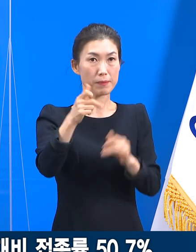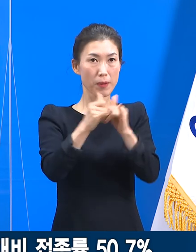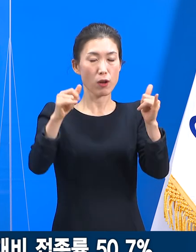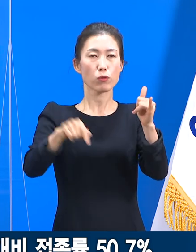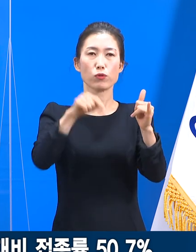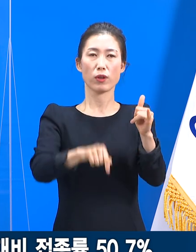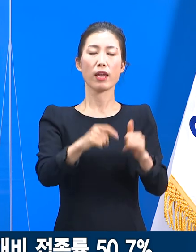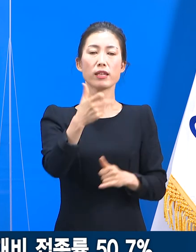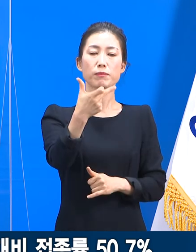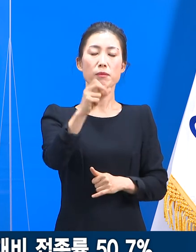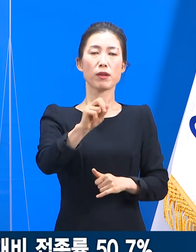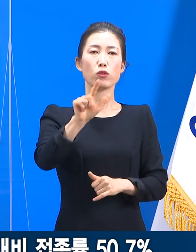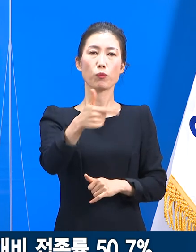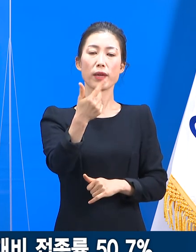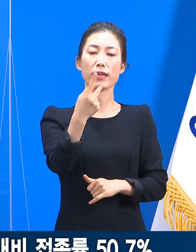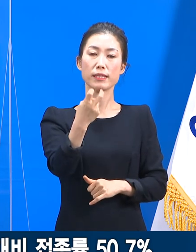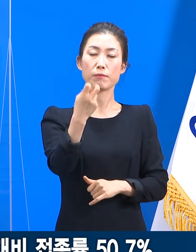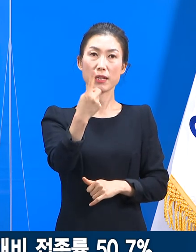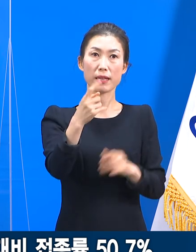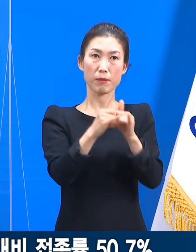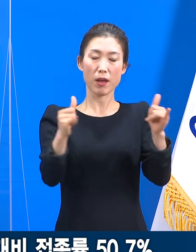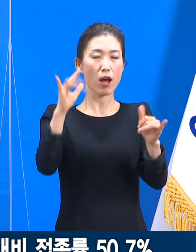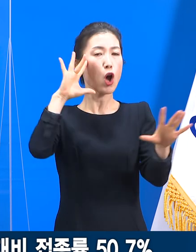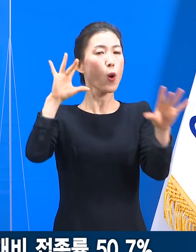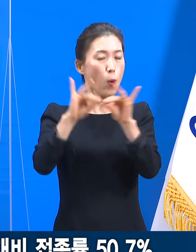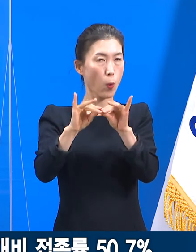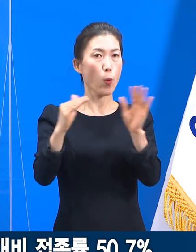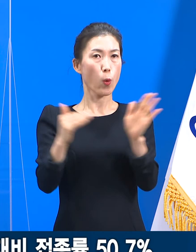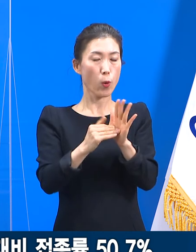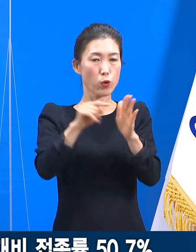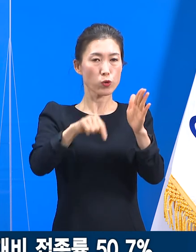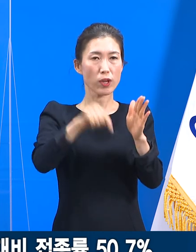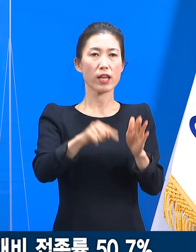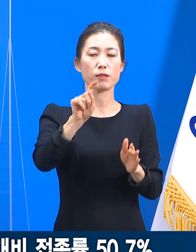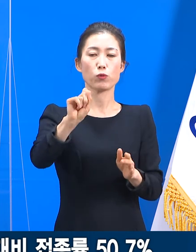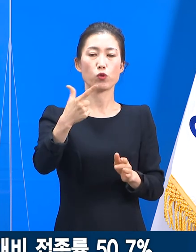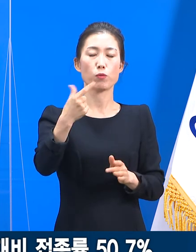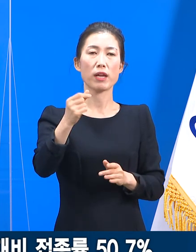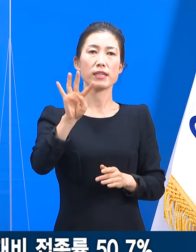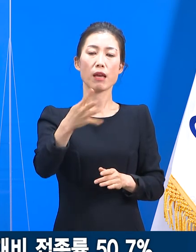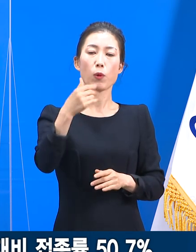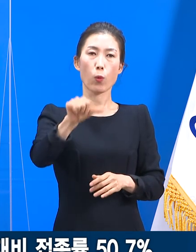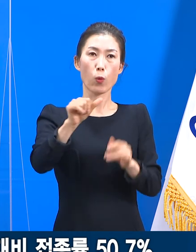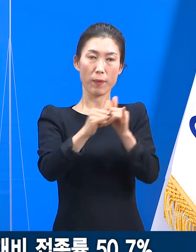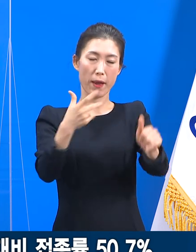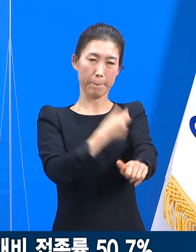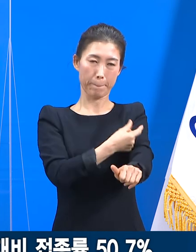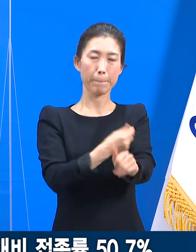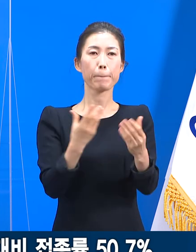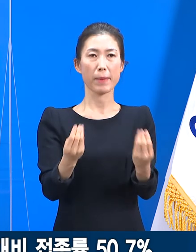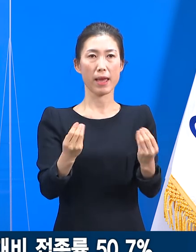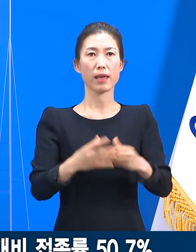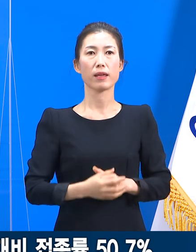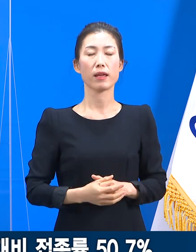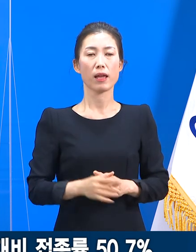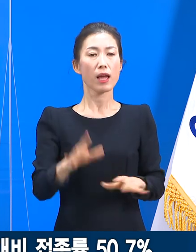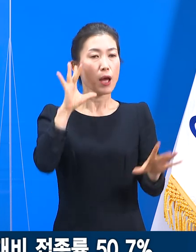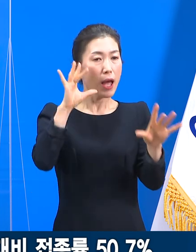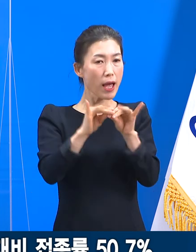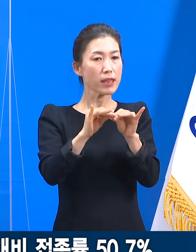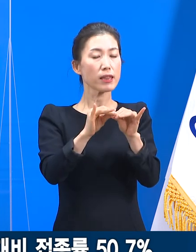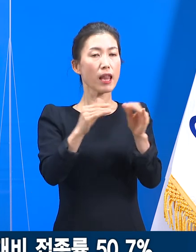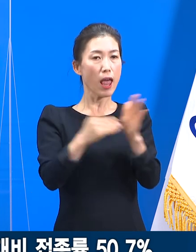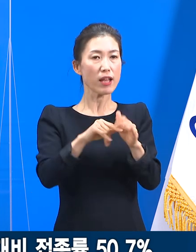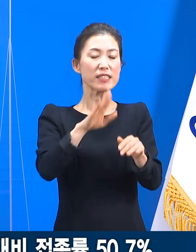17만 621명이 동의하였으며 16만 5,405명을 접종했습니다. 동의자 대비